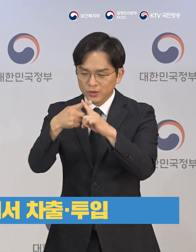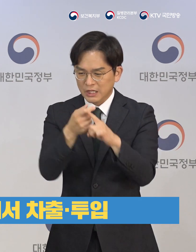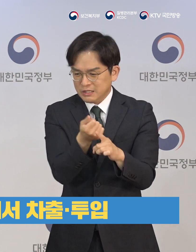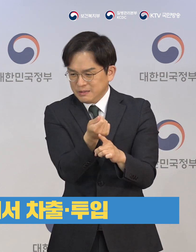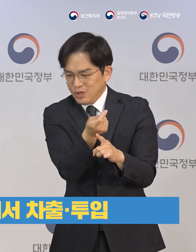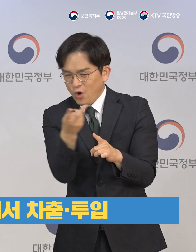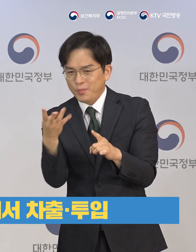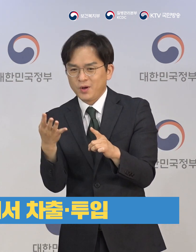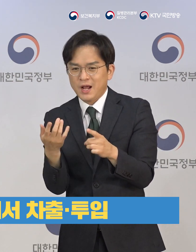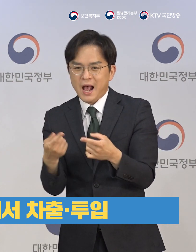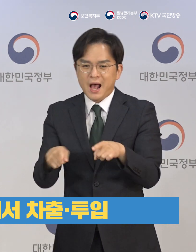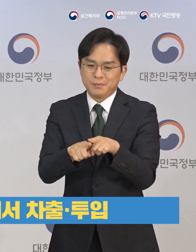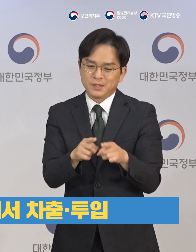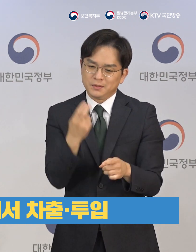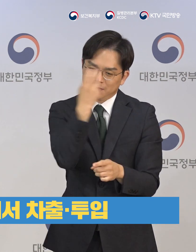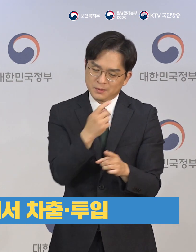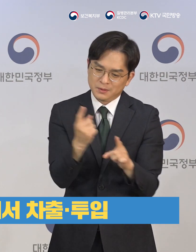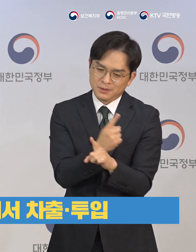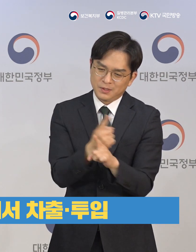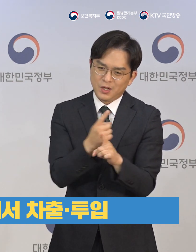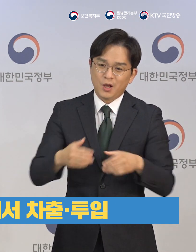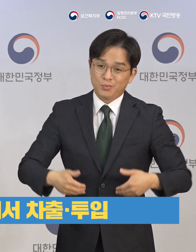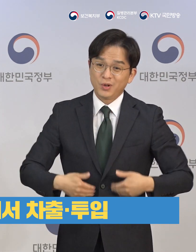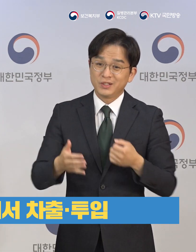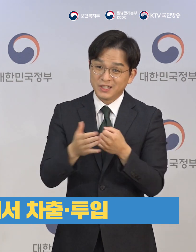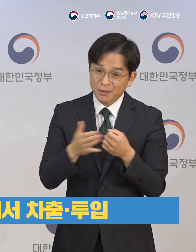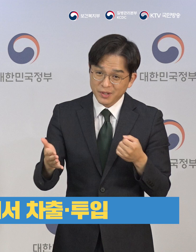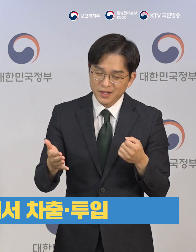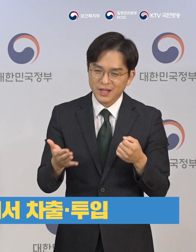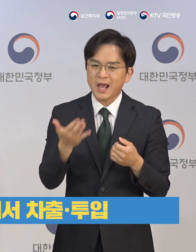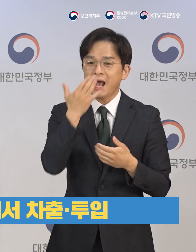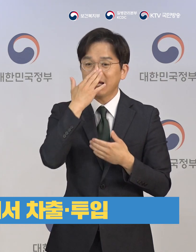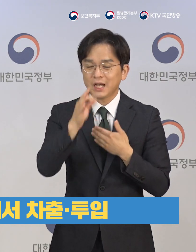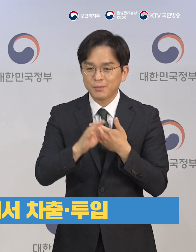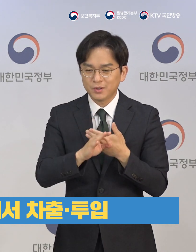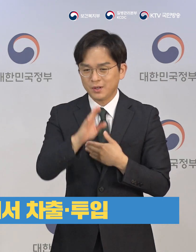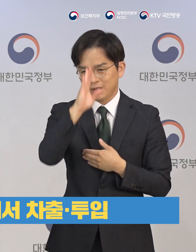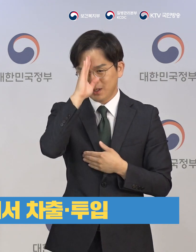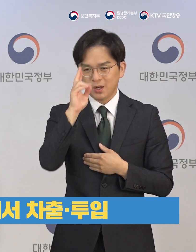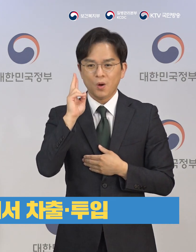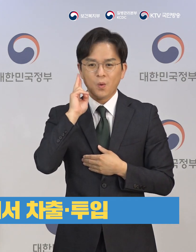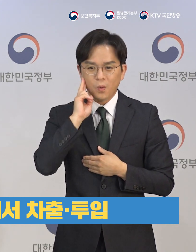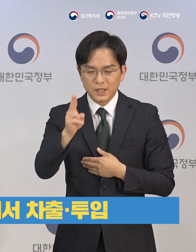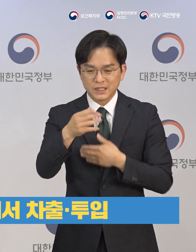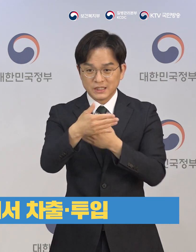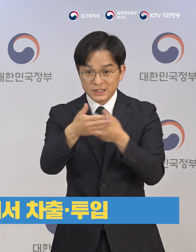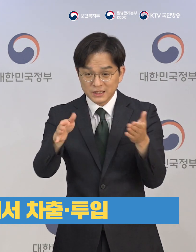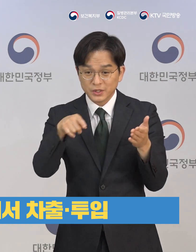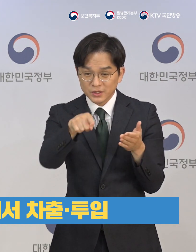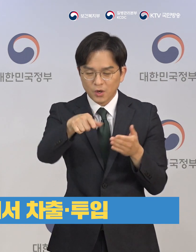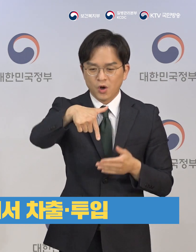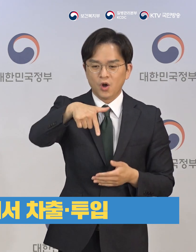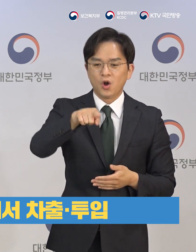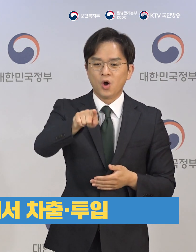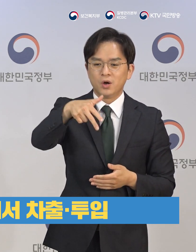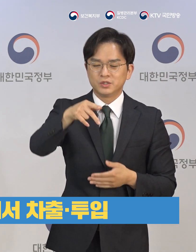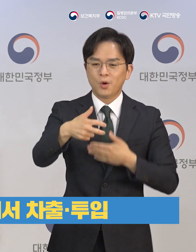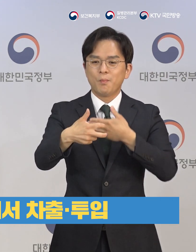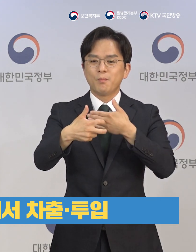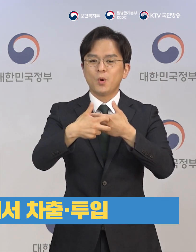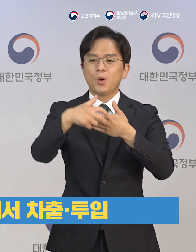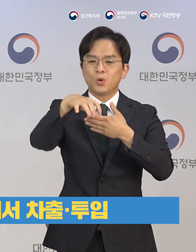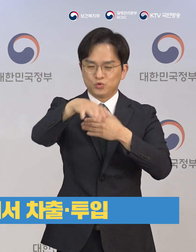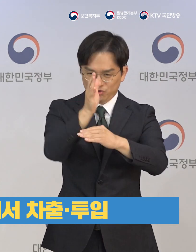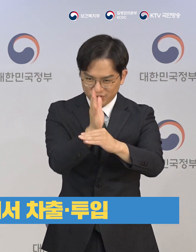차출을 해서 투입을 하는 그런 방식으로 해서 중환자를 거점전담병원에서 치료를 할 수 있는